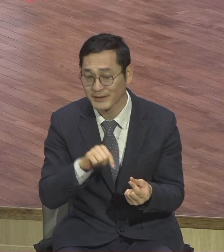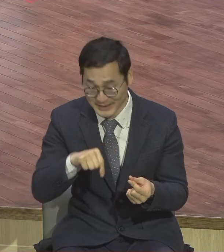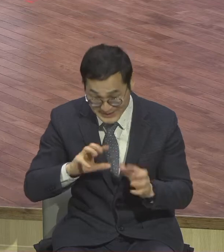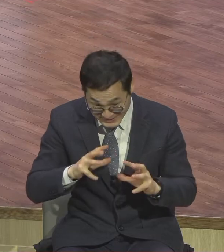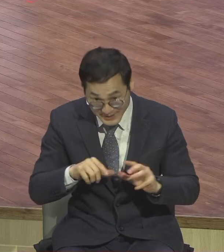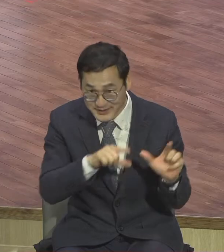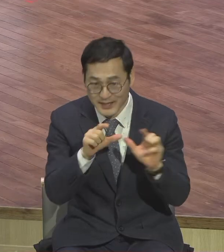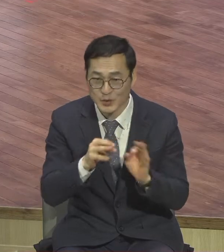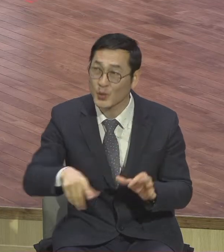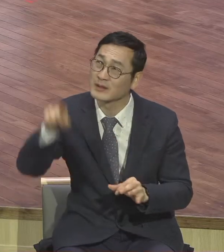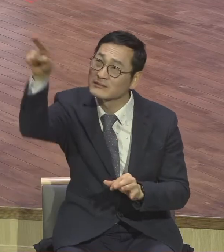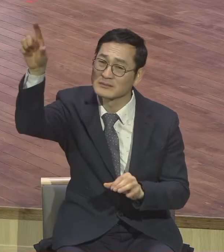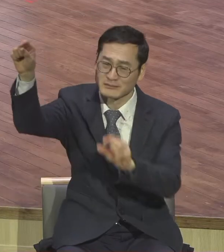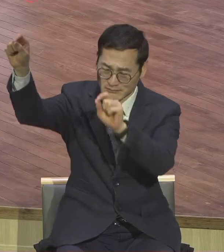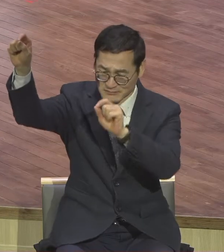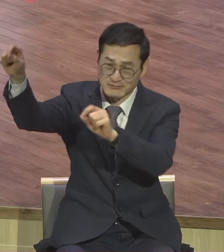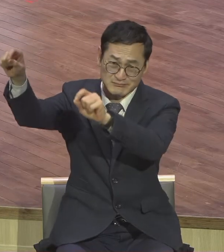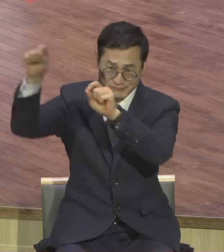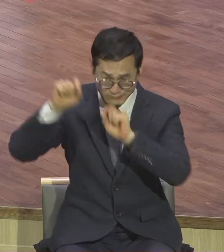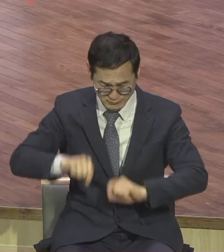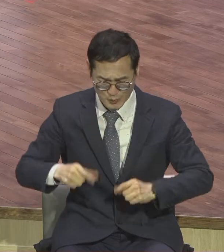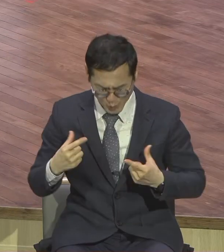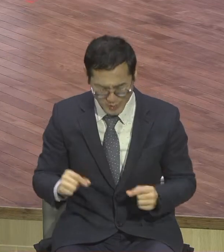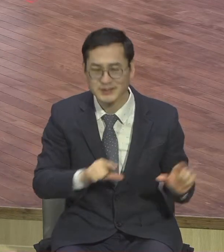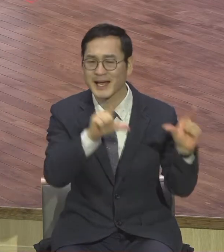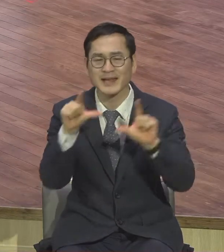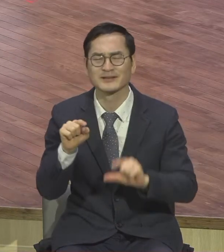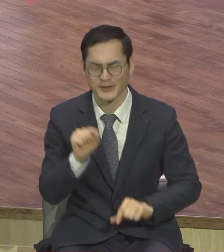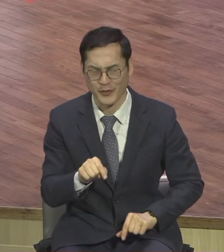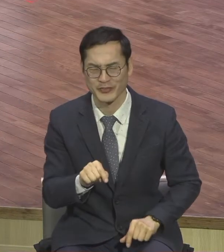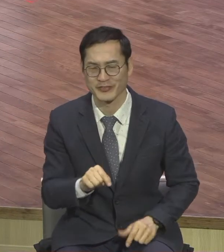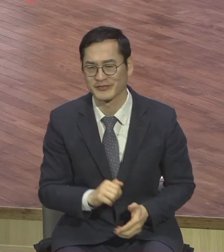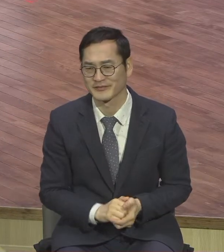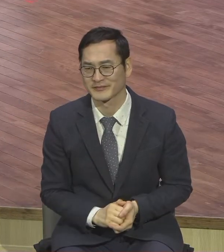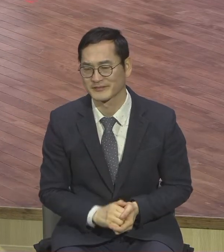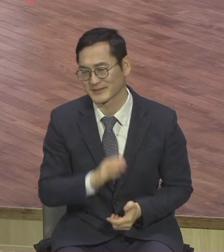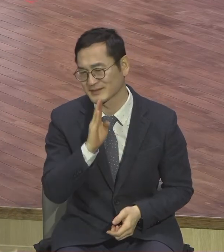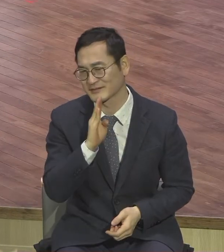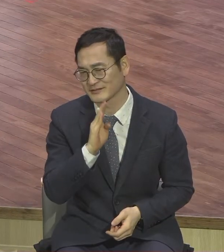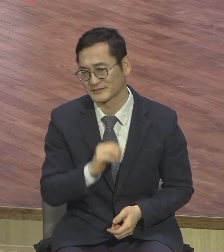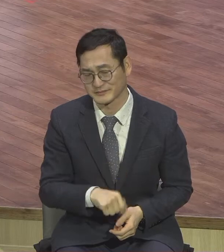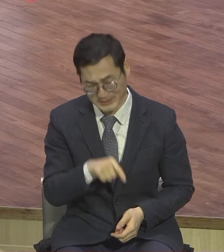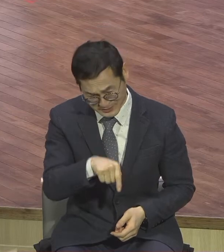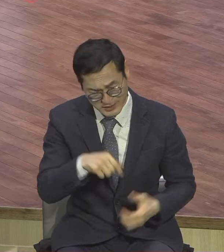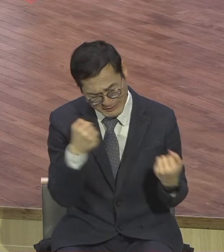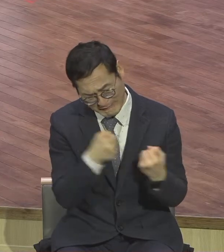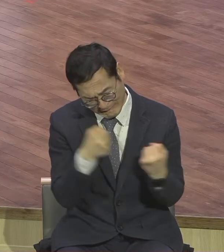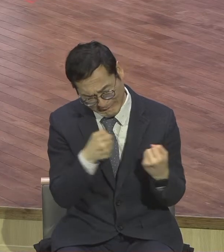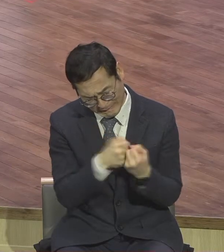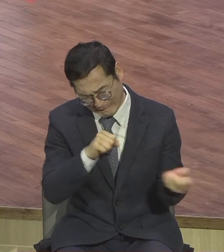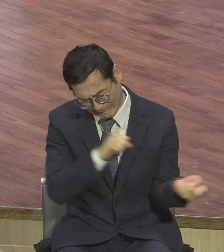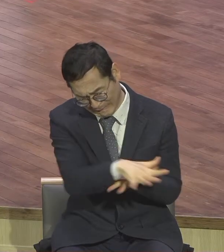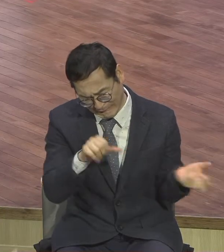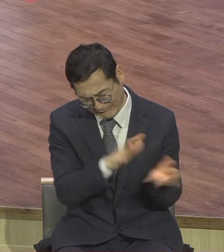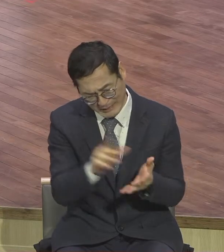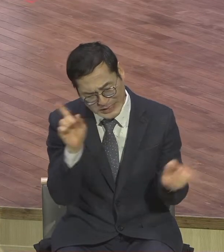백성이란 말이에요. 이 땅에 살면서 맨날 싸움이 나고 맨날 상처 주고받고 맨날